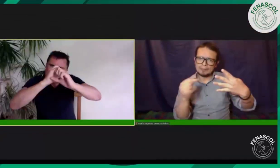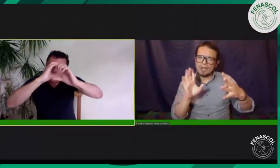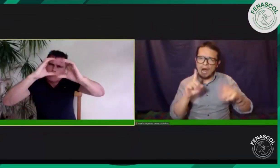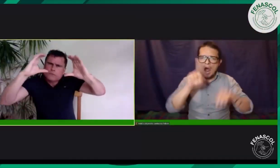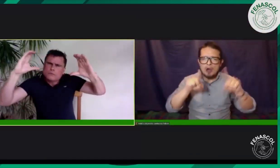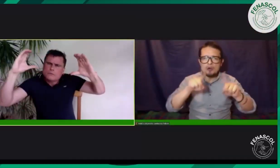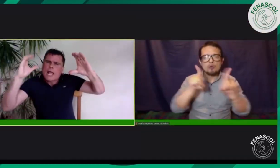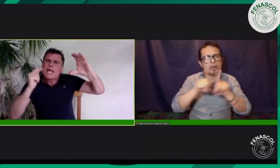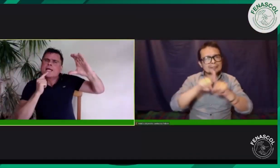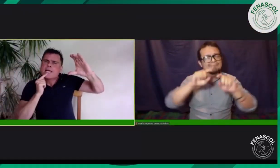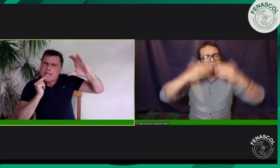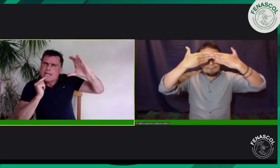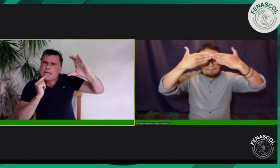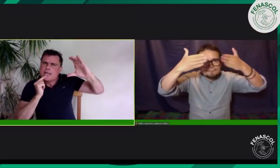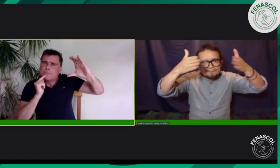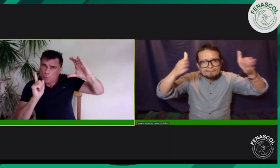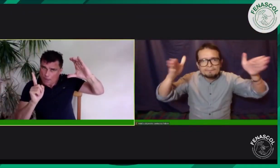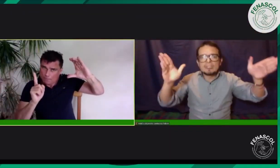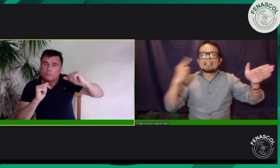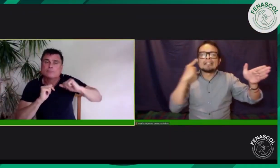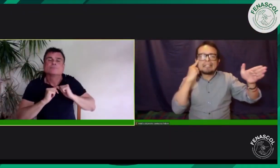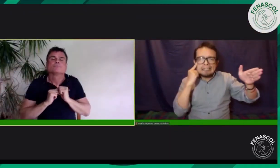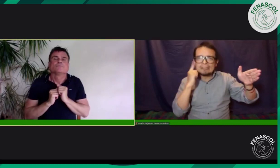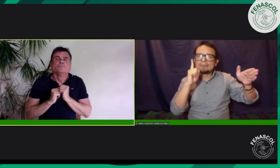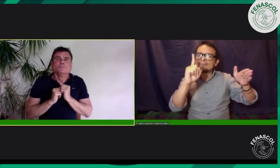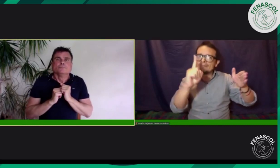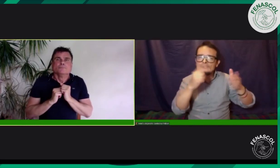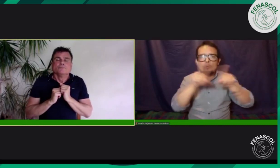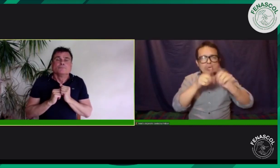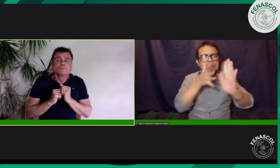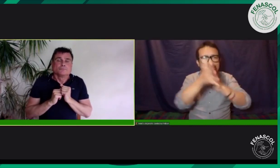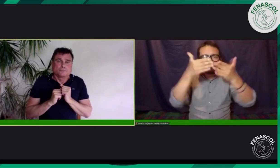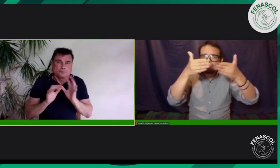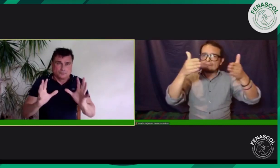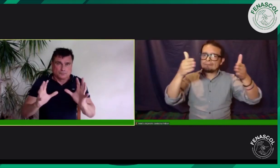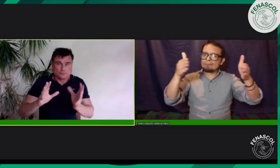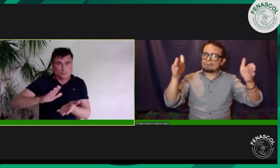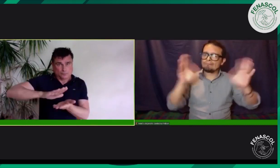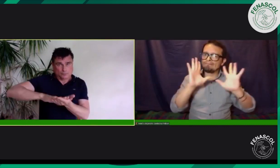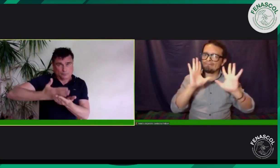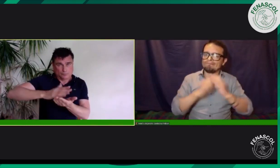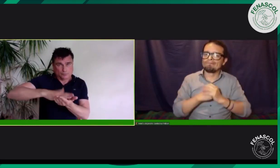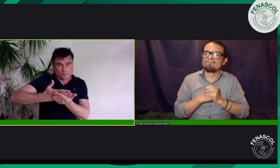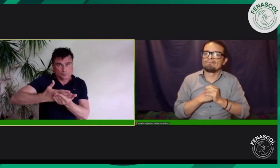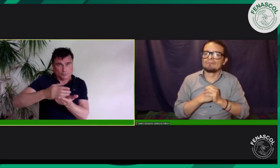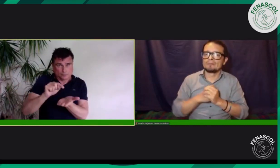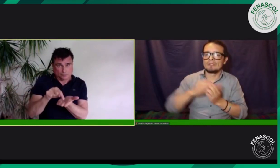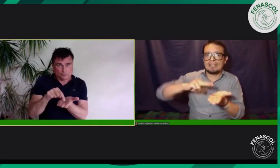Tenemos que ver una cosa. Y es que hay que ver al